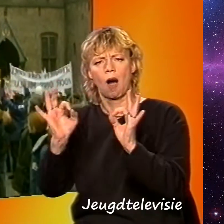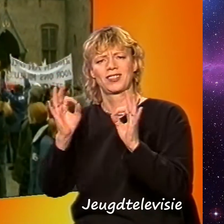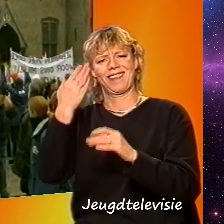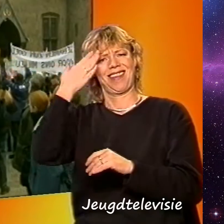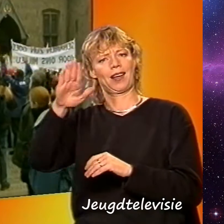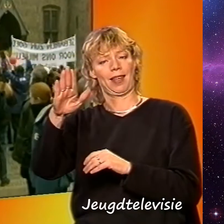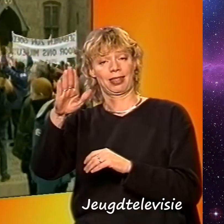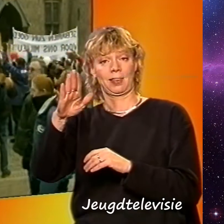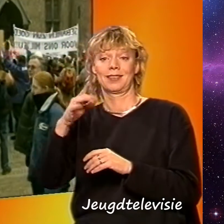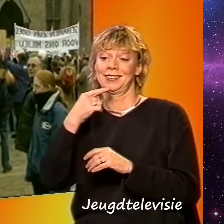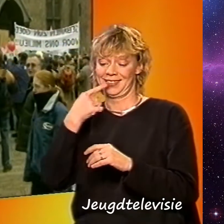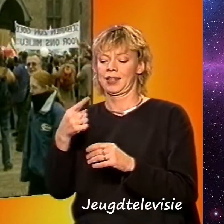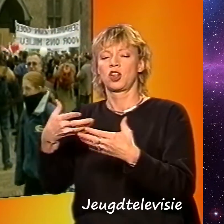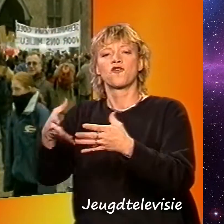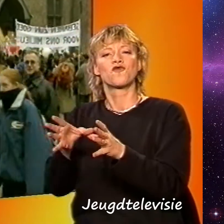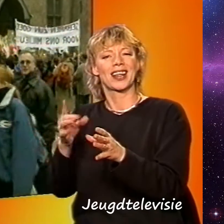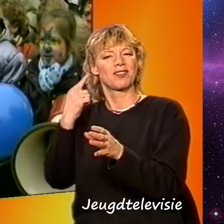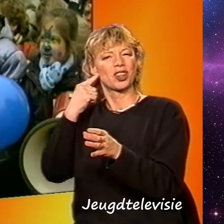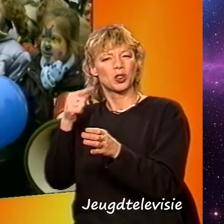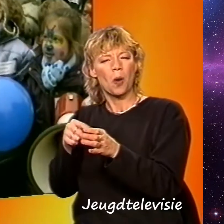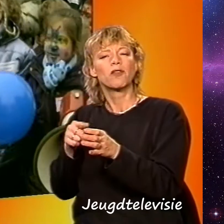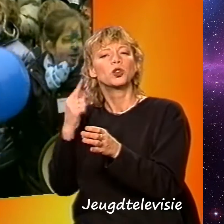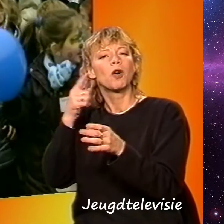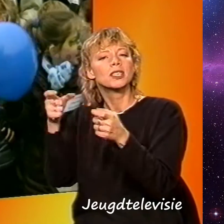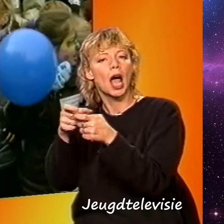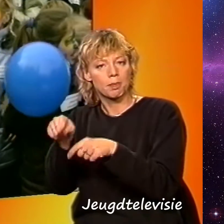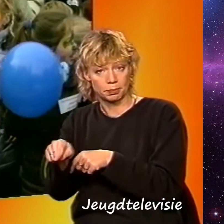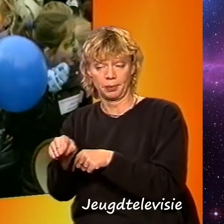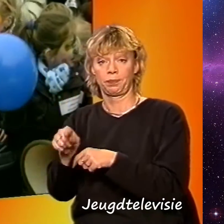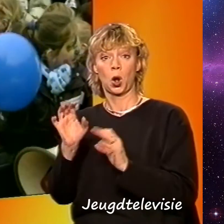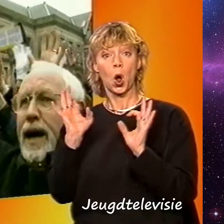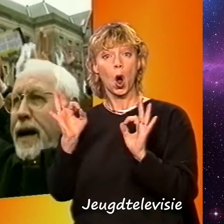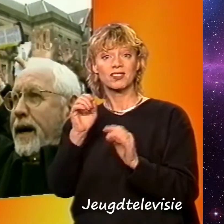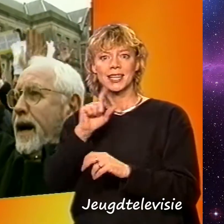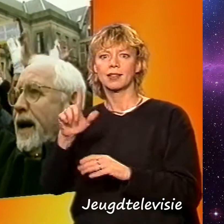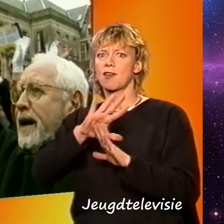Nederlandse Doven, het Dovenschap. Want een officiële taal heeft heel veel voordelen.